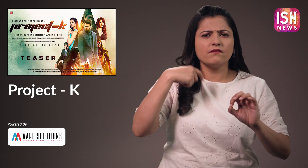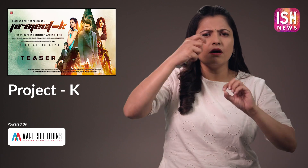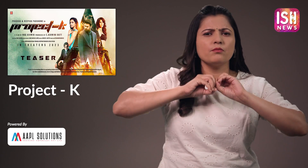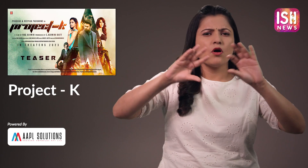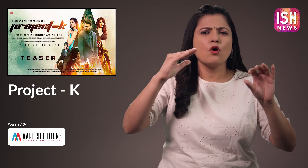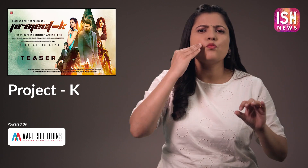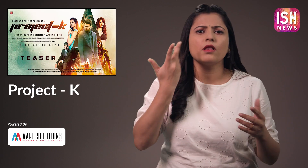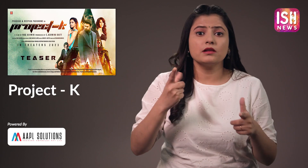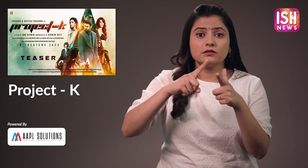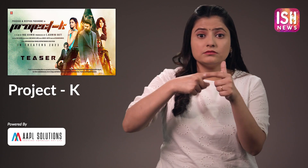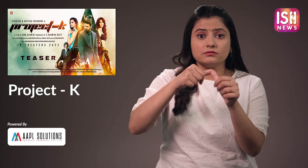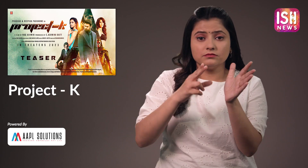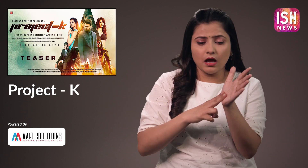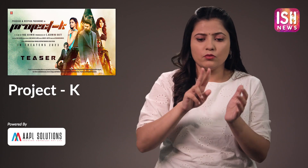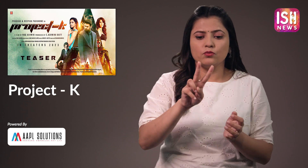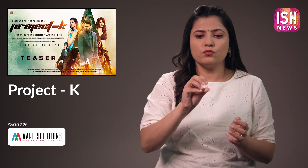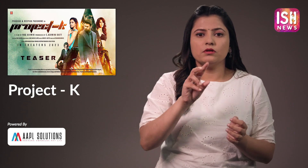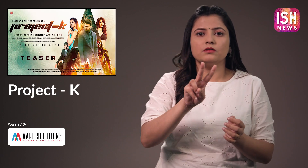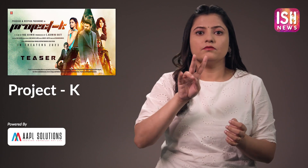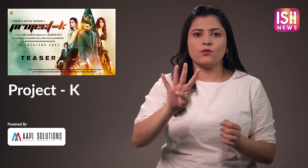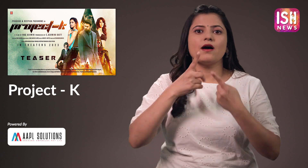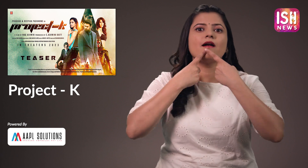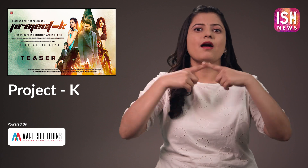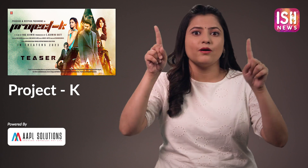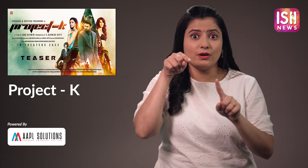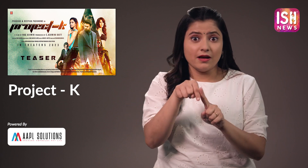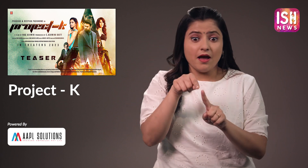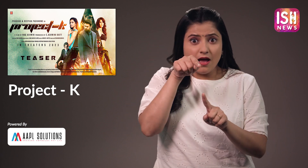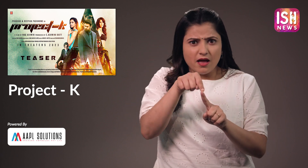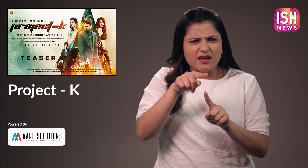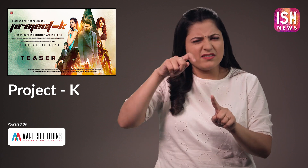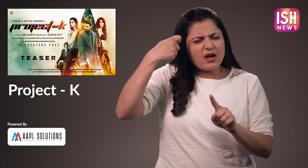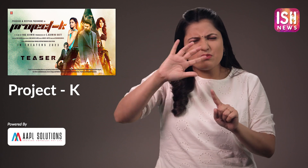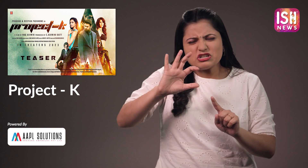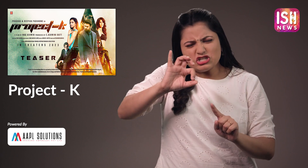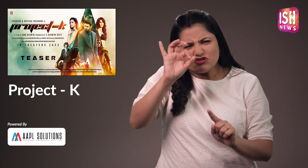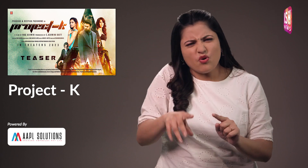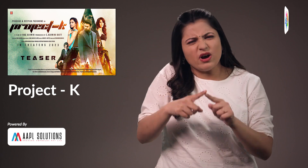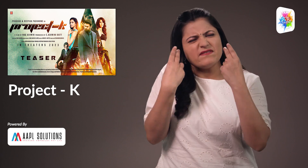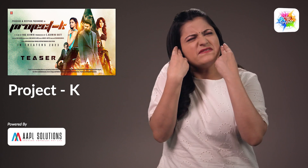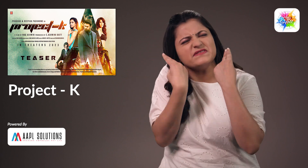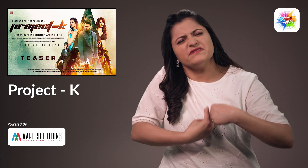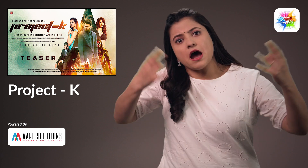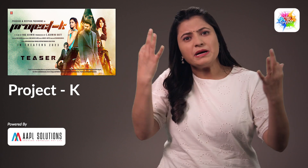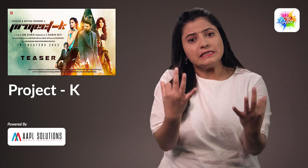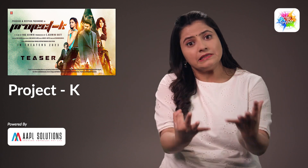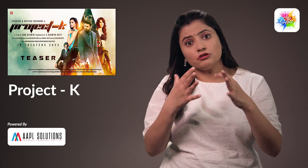फिल्म जन्वरी दोहजार चॉबिस में स्क्रीन पर आने के लिए तयार है और इसे एक सूपर हिट फिल्म माना जा रहा है